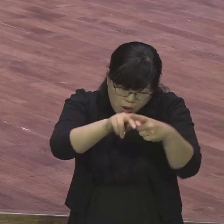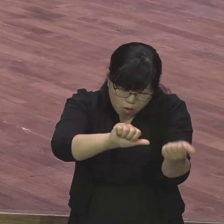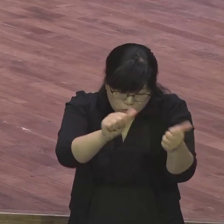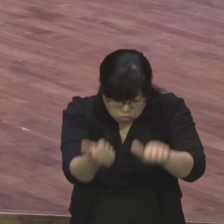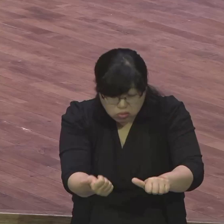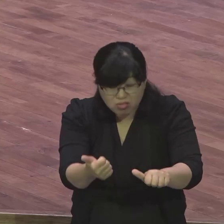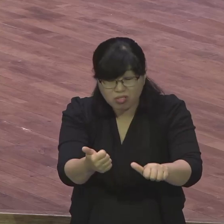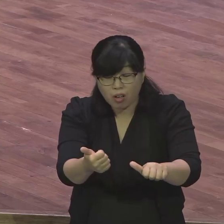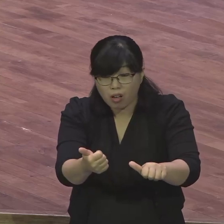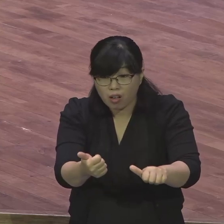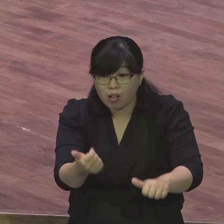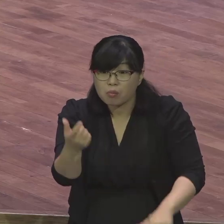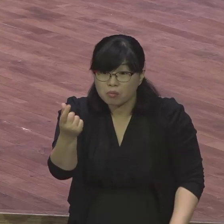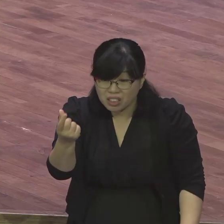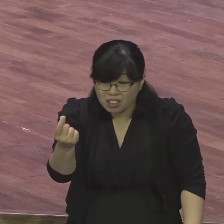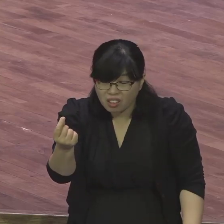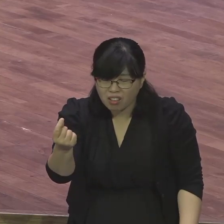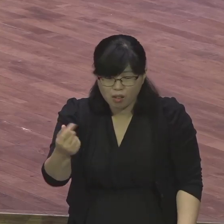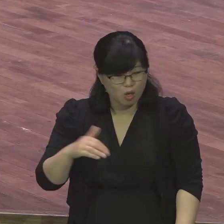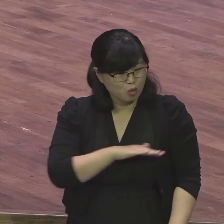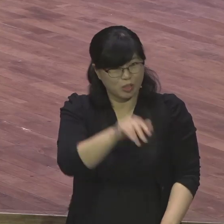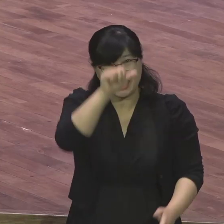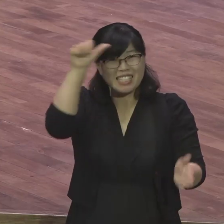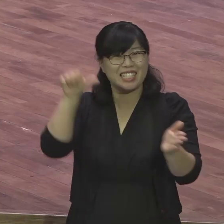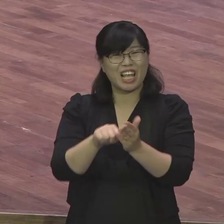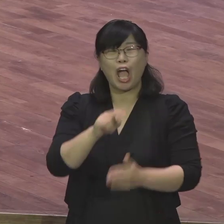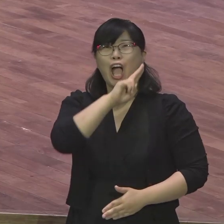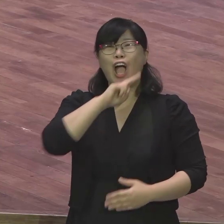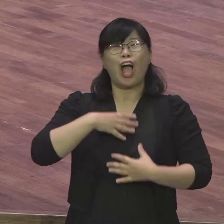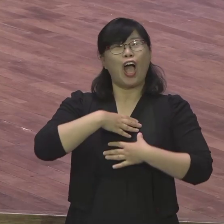장땡이 작게 하여 주시옵소서 성령이 안 도와주세요